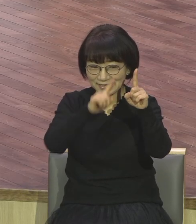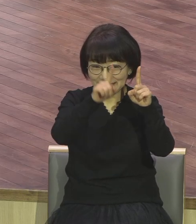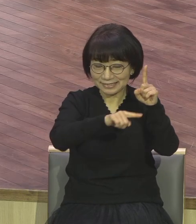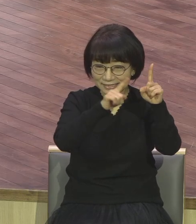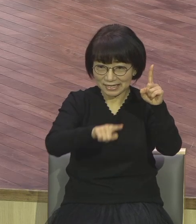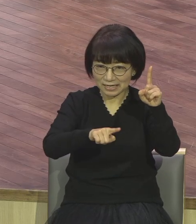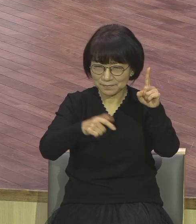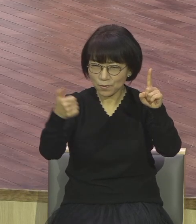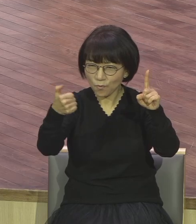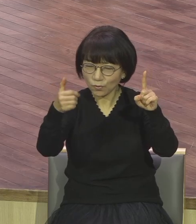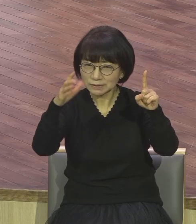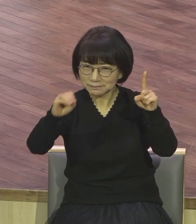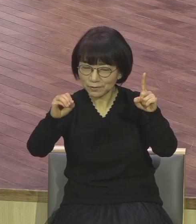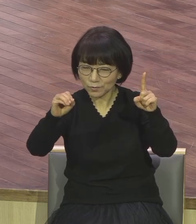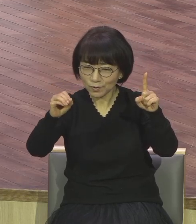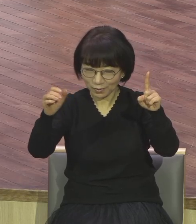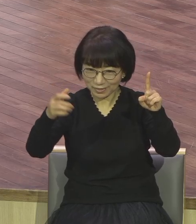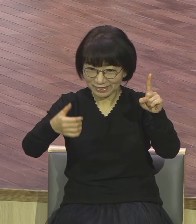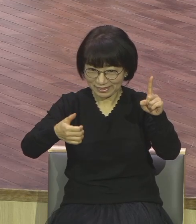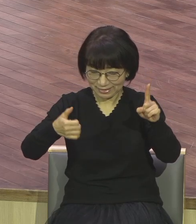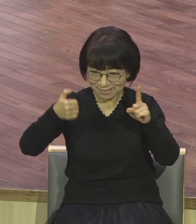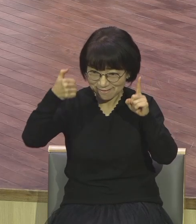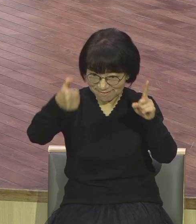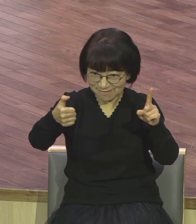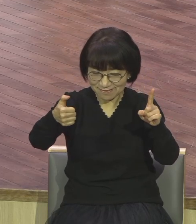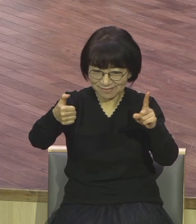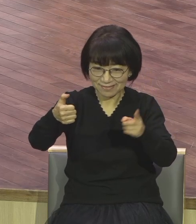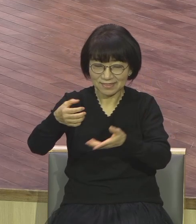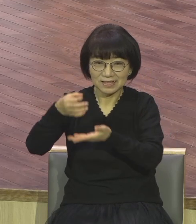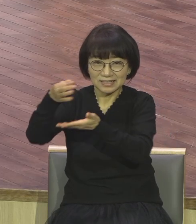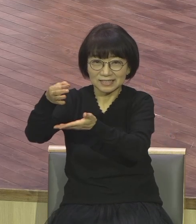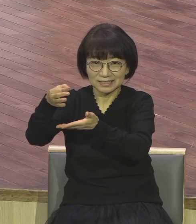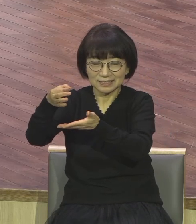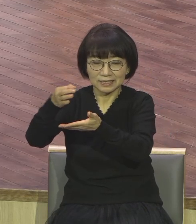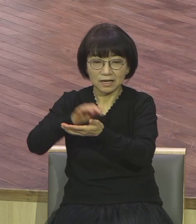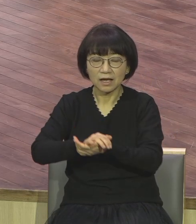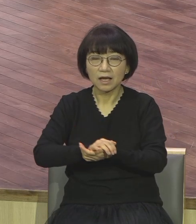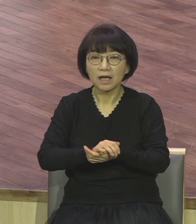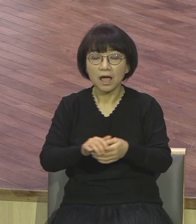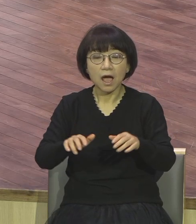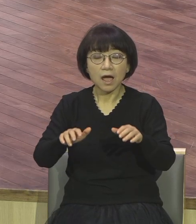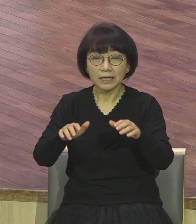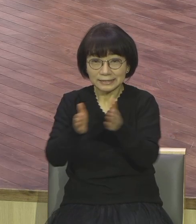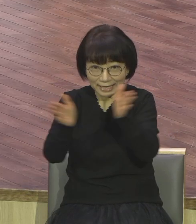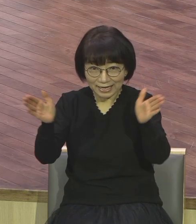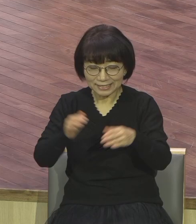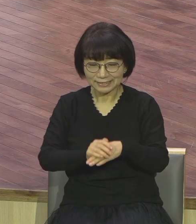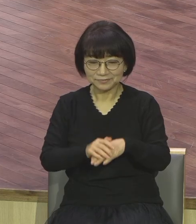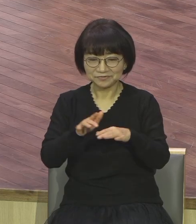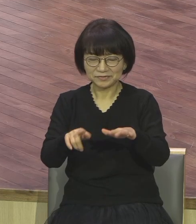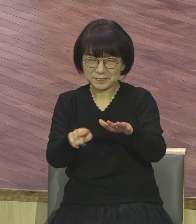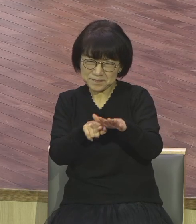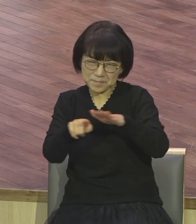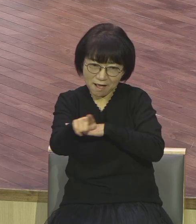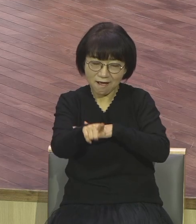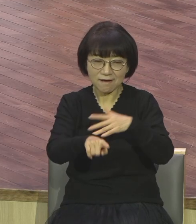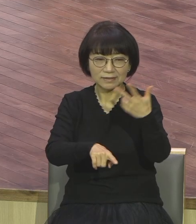헌당의 지금 70인 퍼스트 무브를 통하여 현재로 지금 이렇게